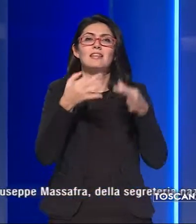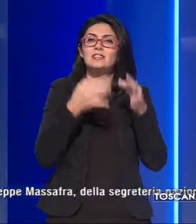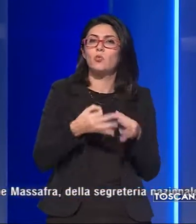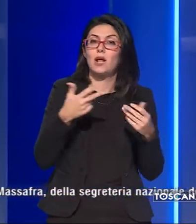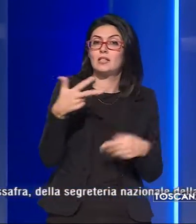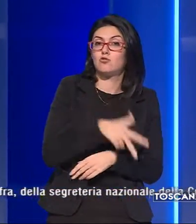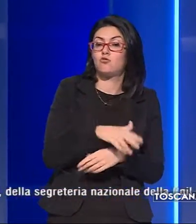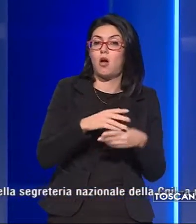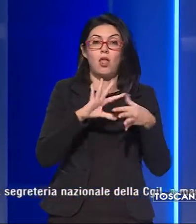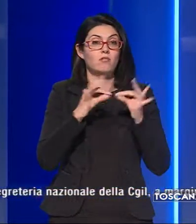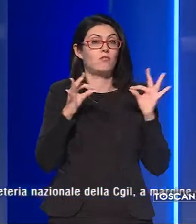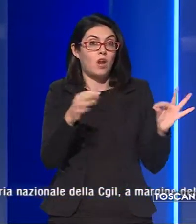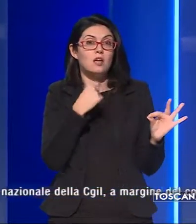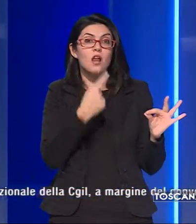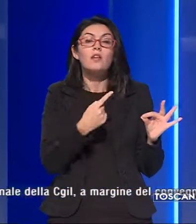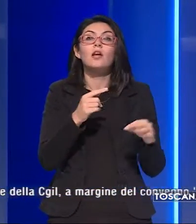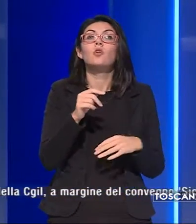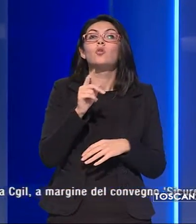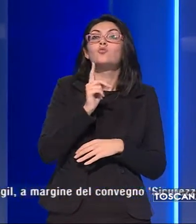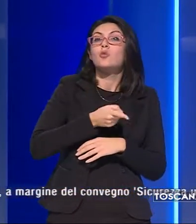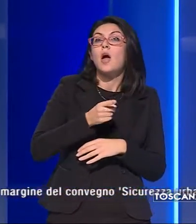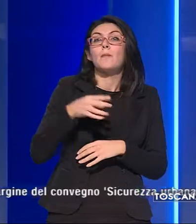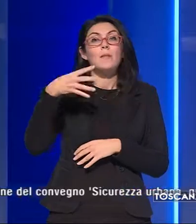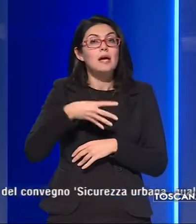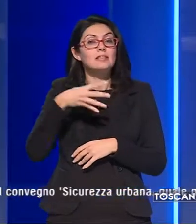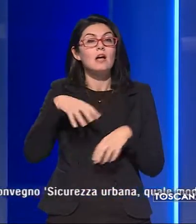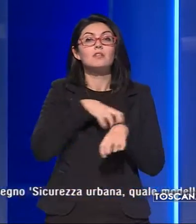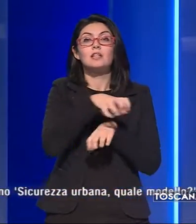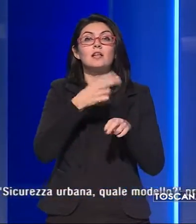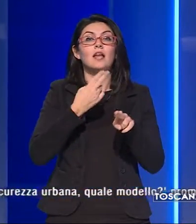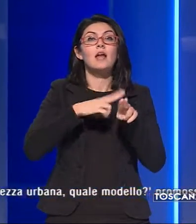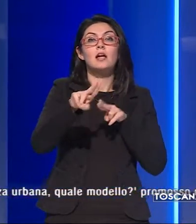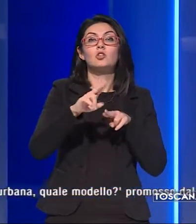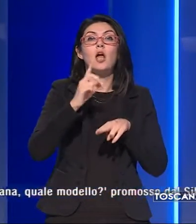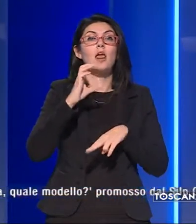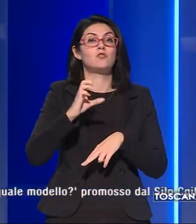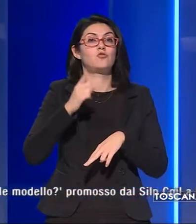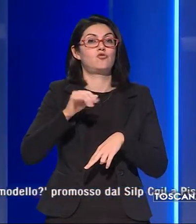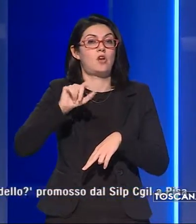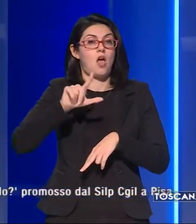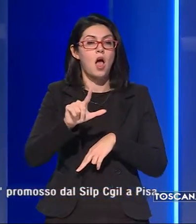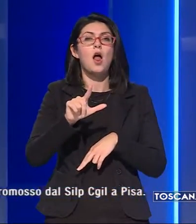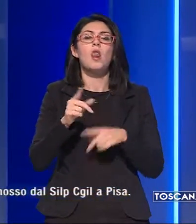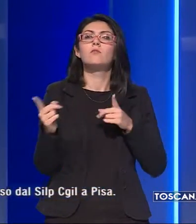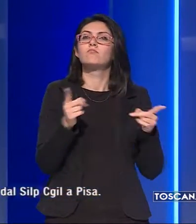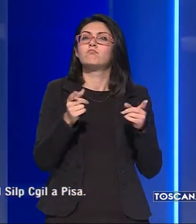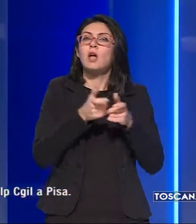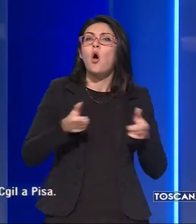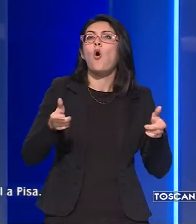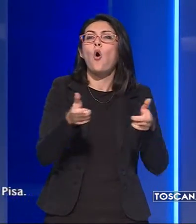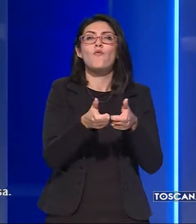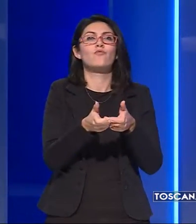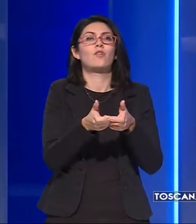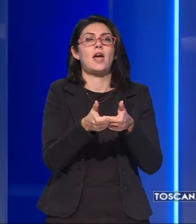Lo ha detto Giuseppe Massafra della Segreteria Nazionale della CGL a margine del convegno sicurezza